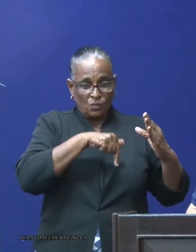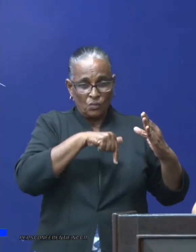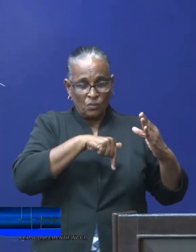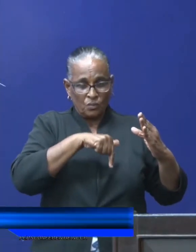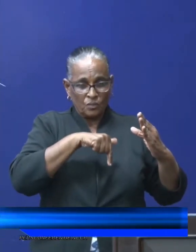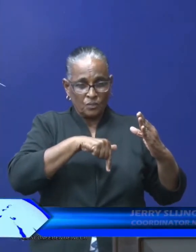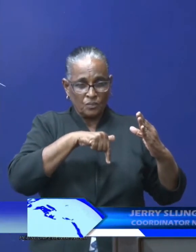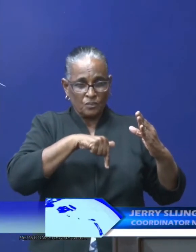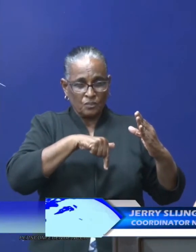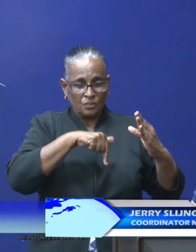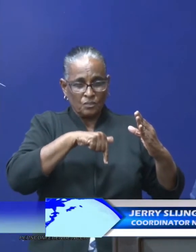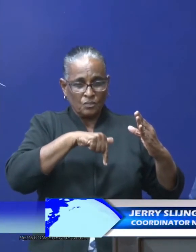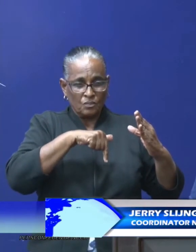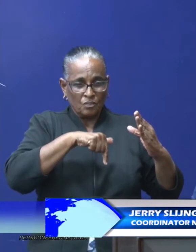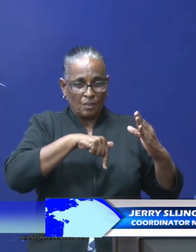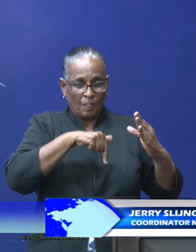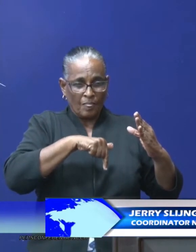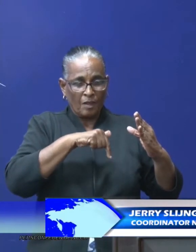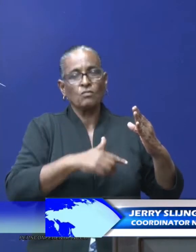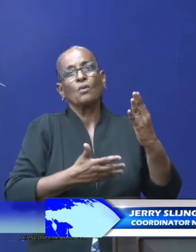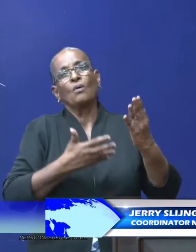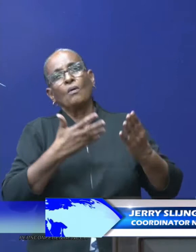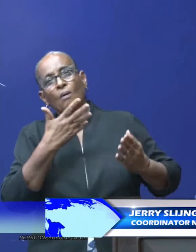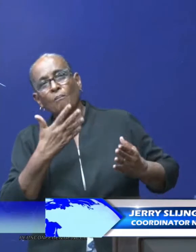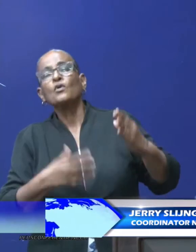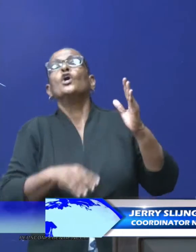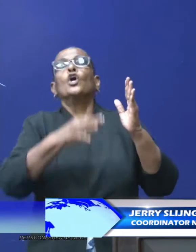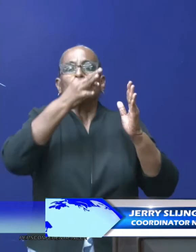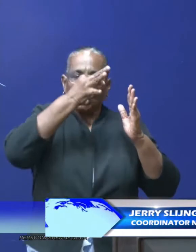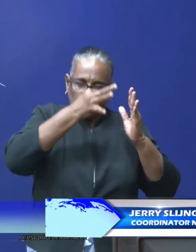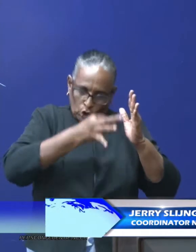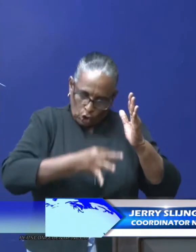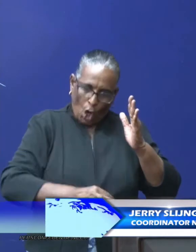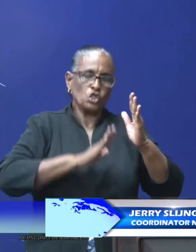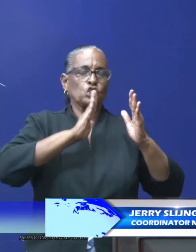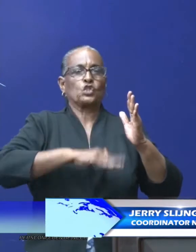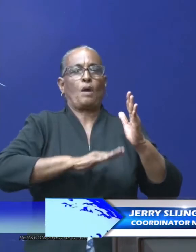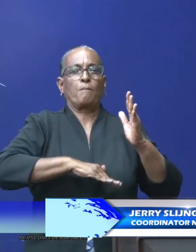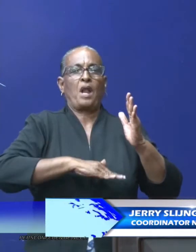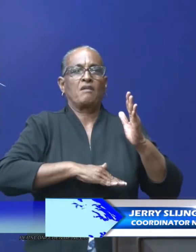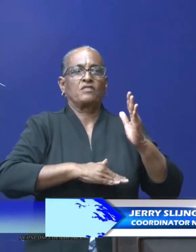de overwicht zullen geven aan thuisquarantaine.